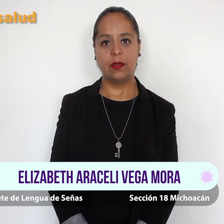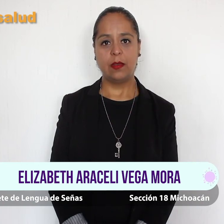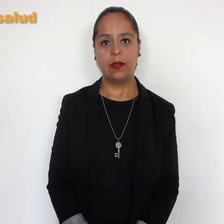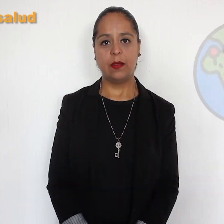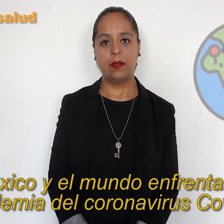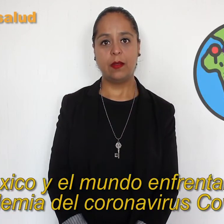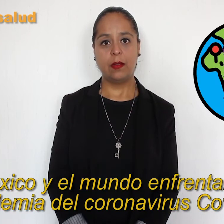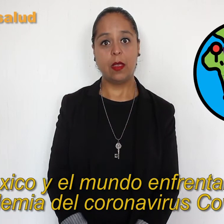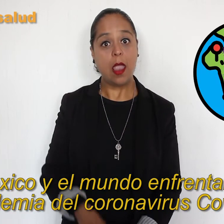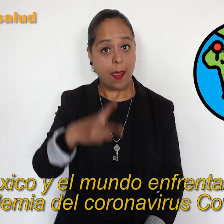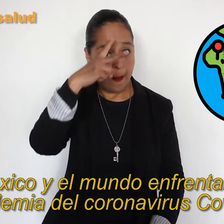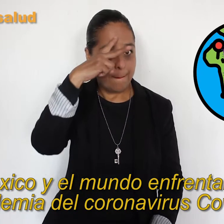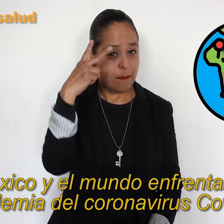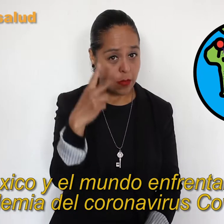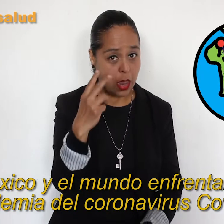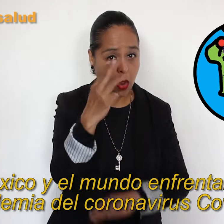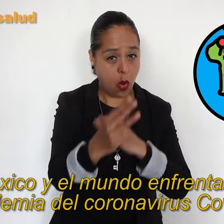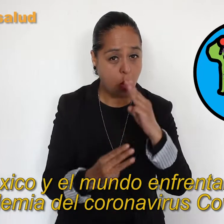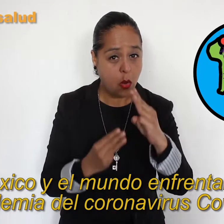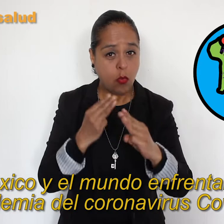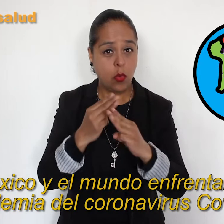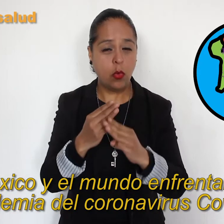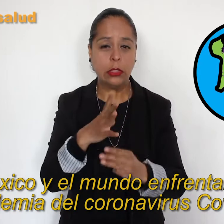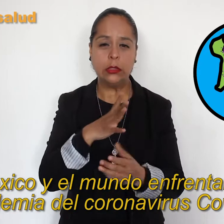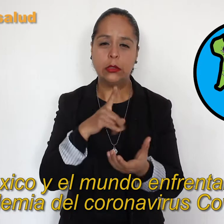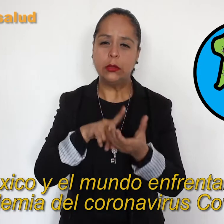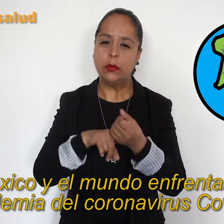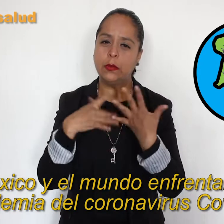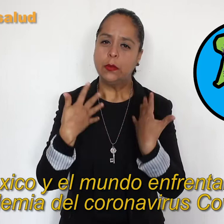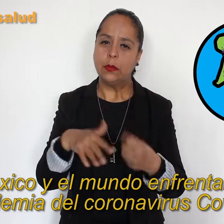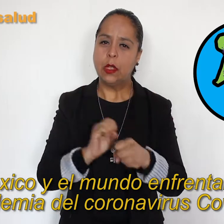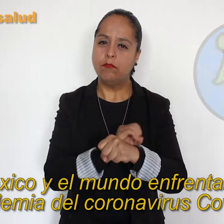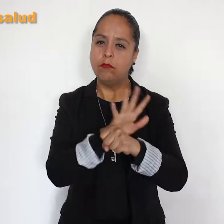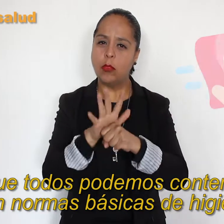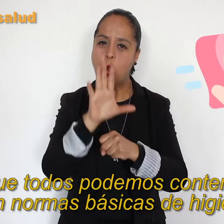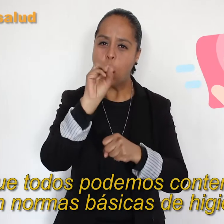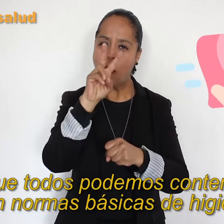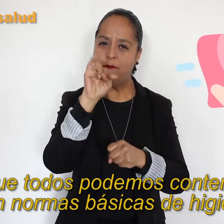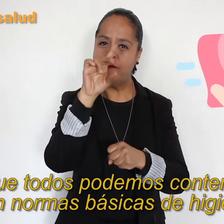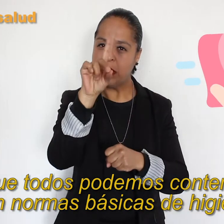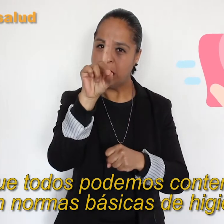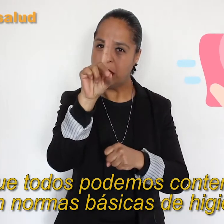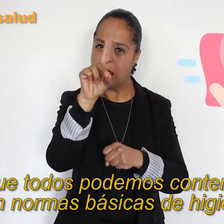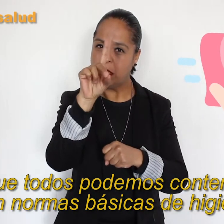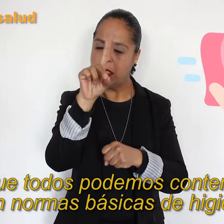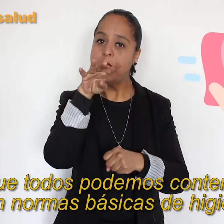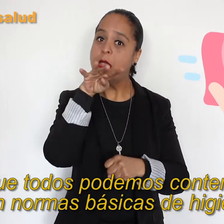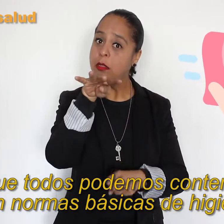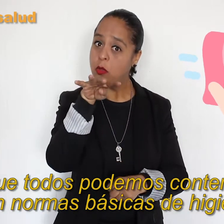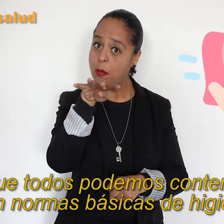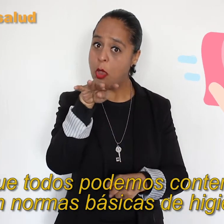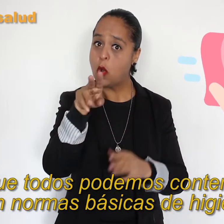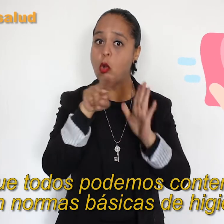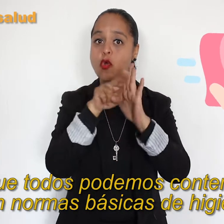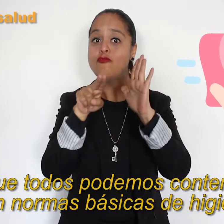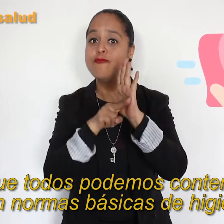México y el mundo enfrentan la pandemia del coronavirus COVID-19 que todos podemos contener con normas básicas de higiene.